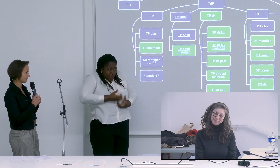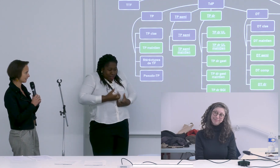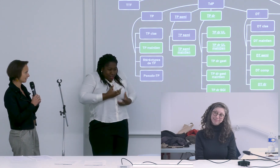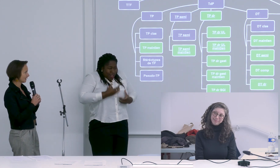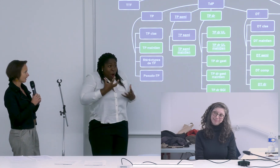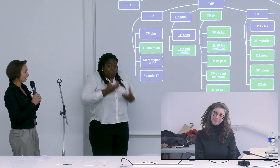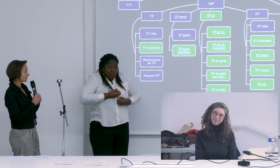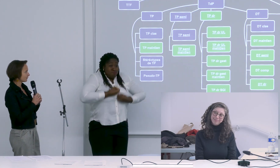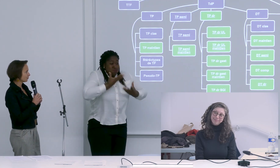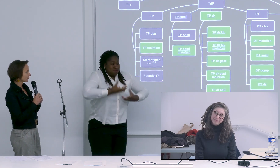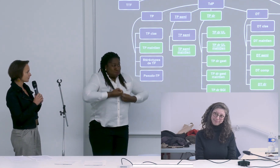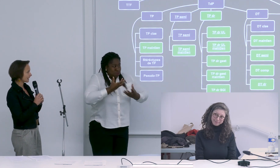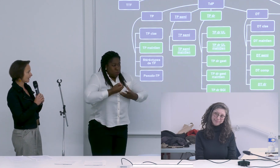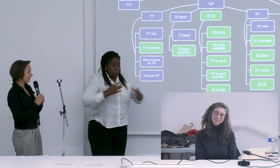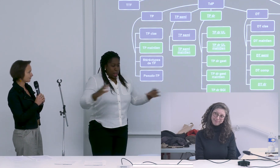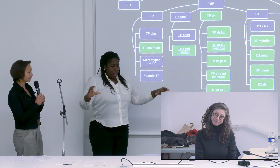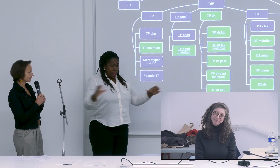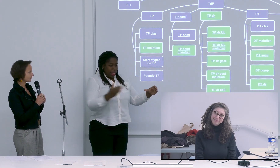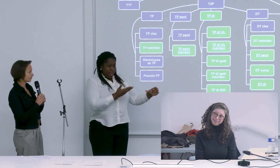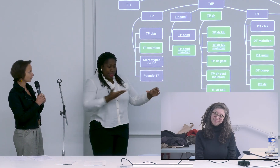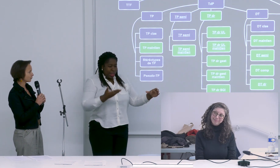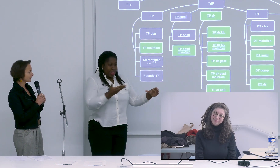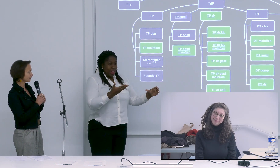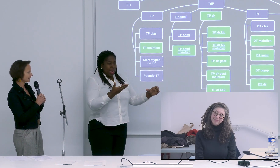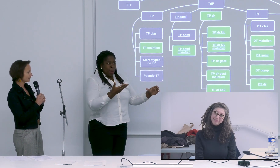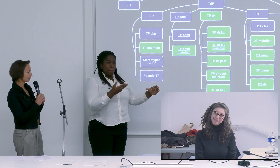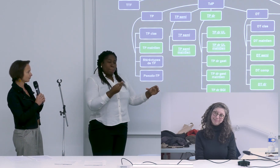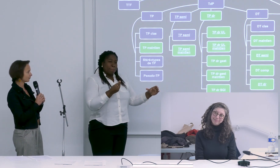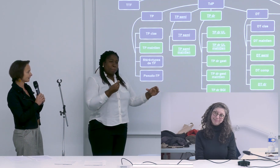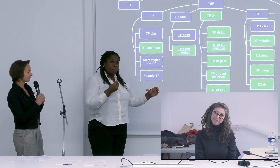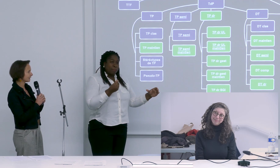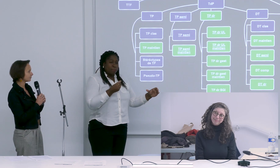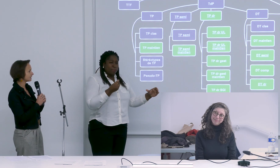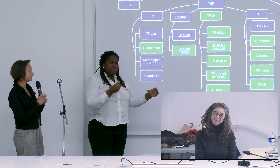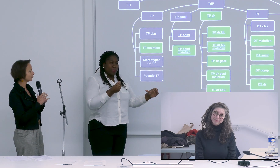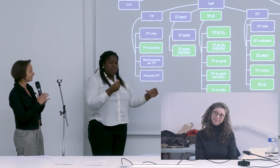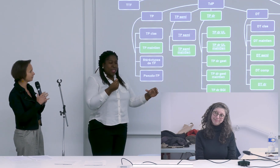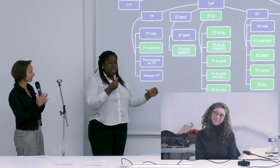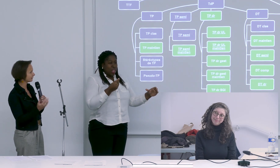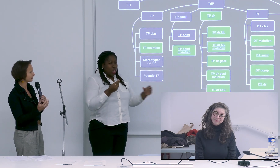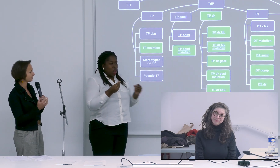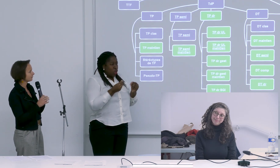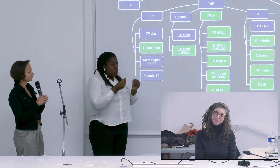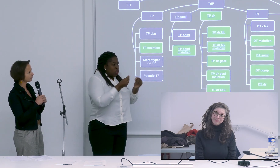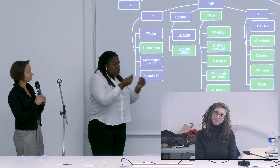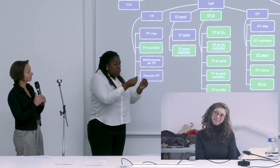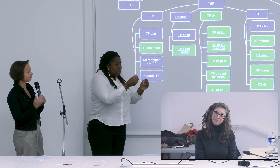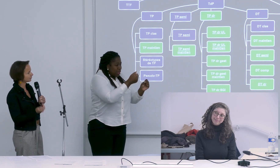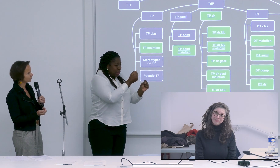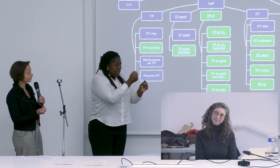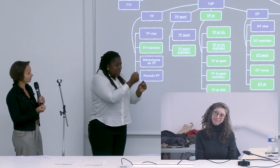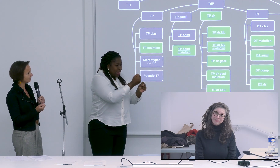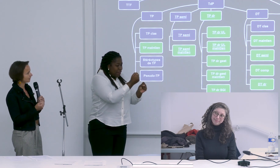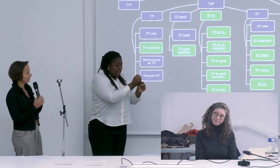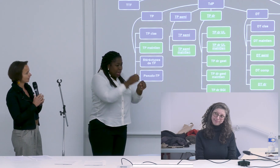créativité ça te pousse à produire finalement un travail un petit peu hybride du point de vue de la